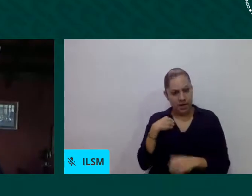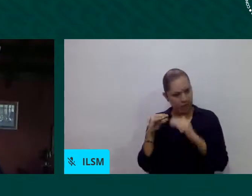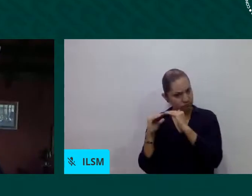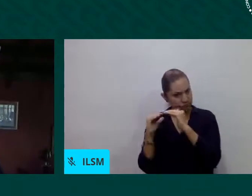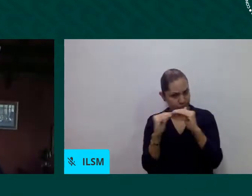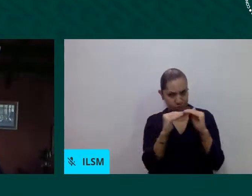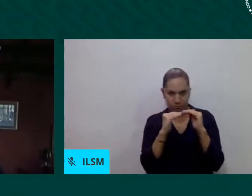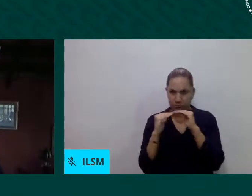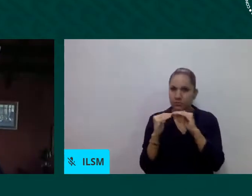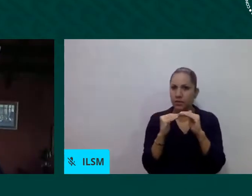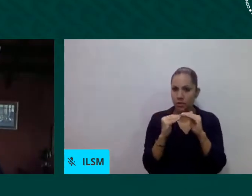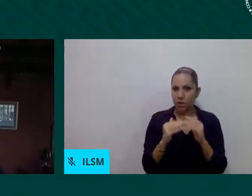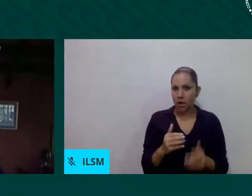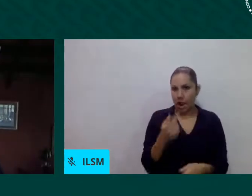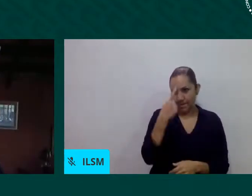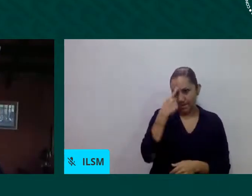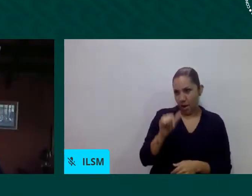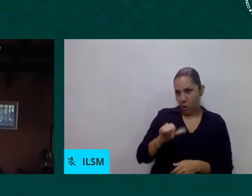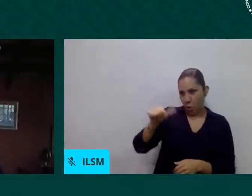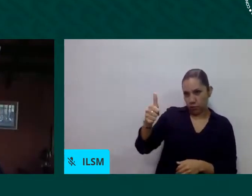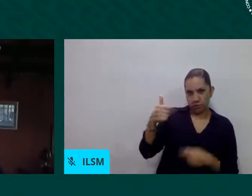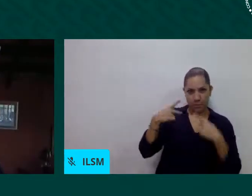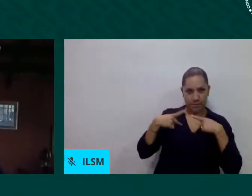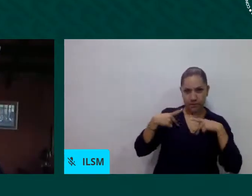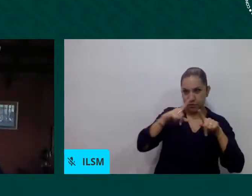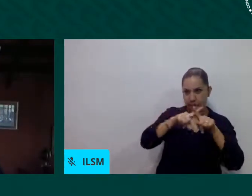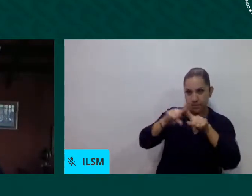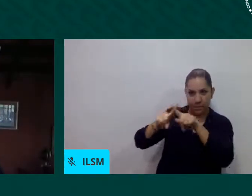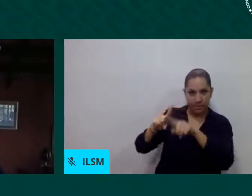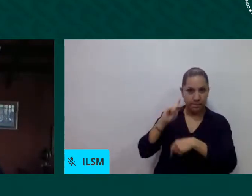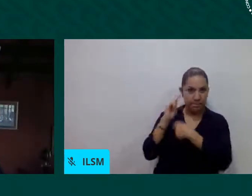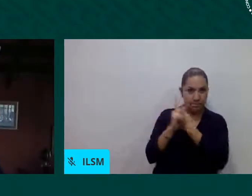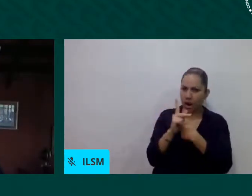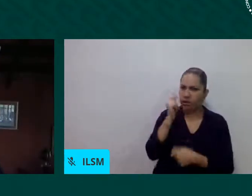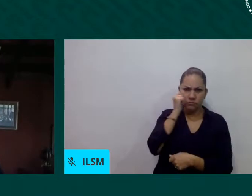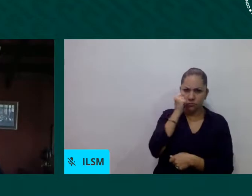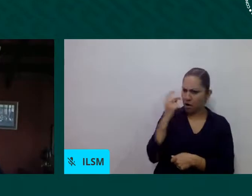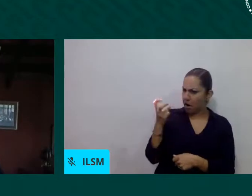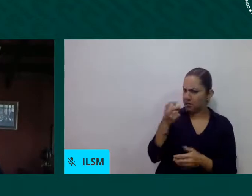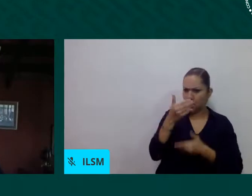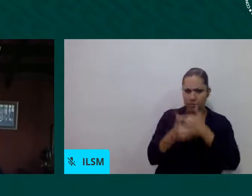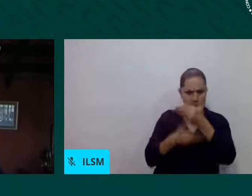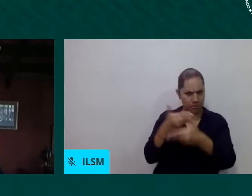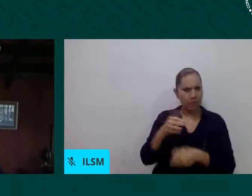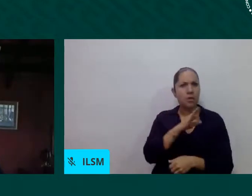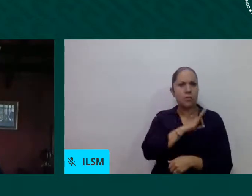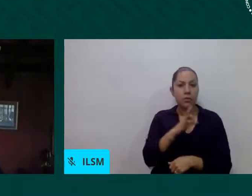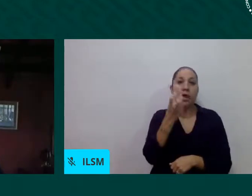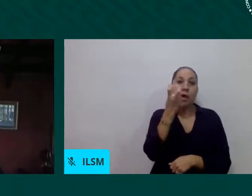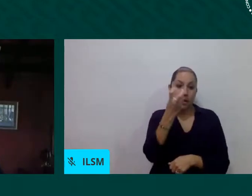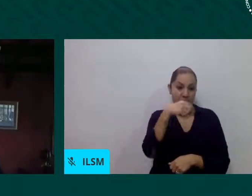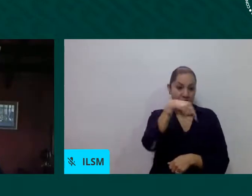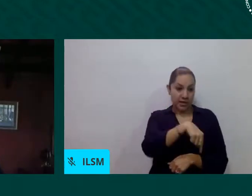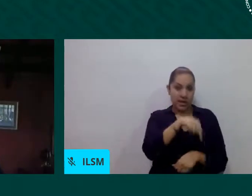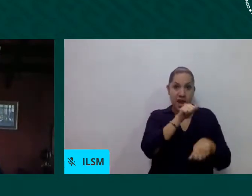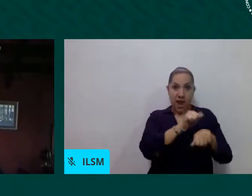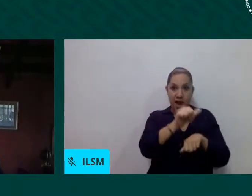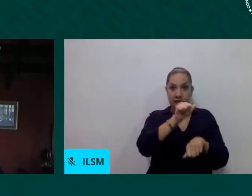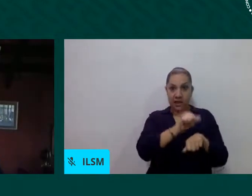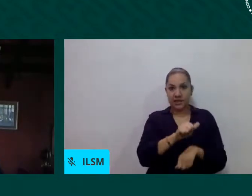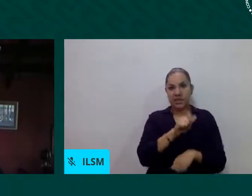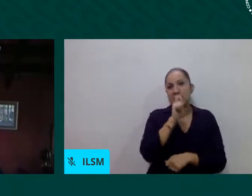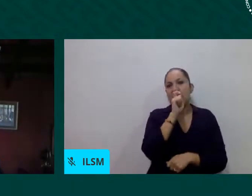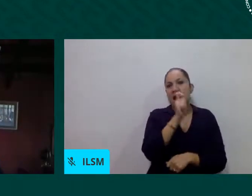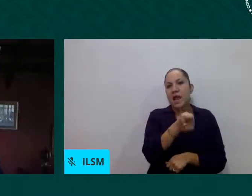ha declarado y ha sido, como todos ustedes conocen históricamente, un país receptor de inmigrantes.